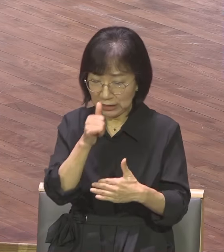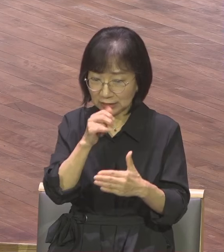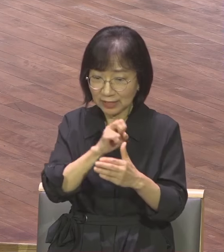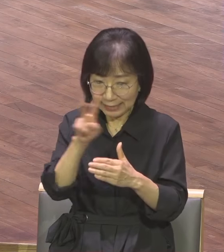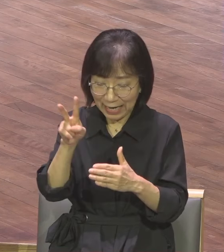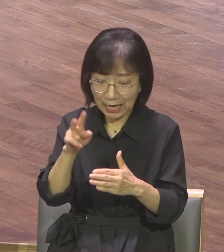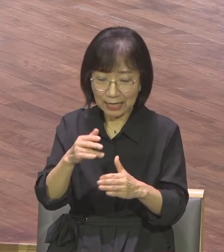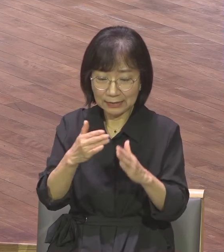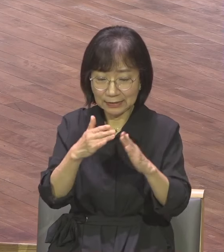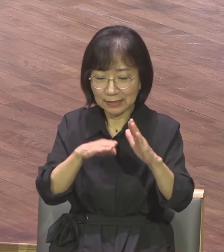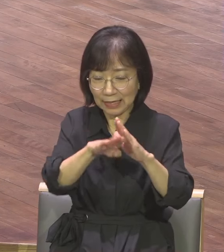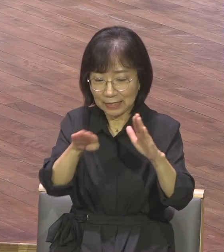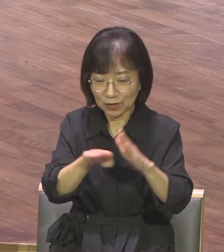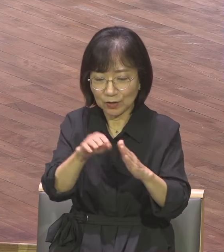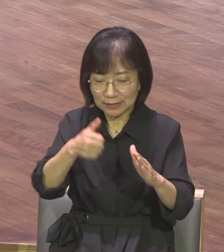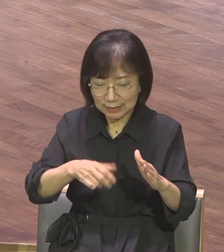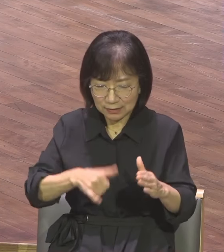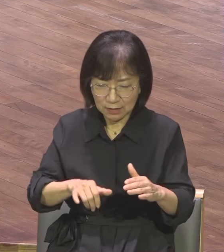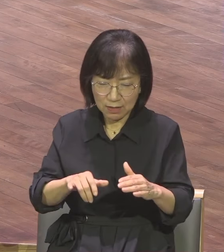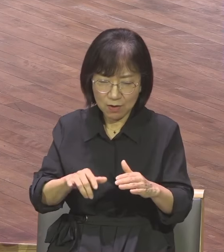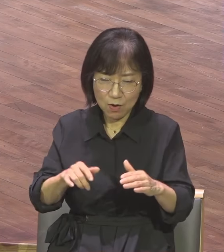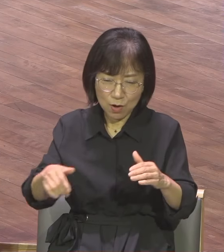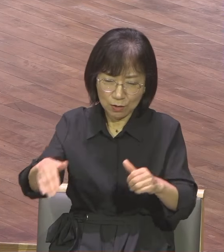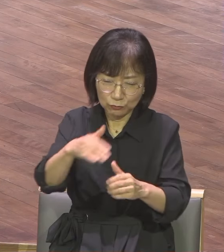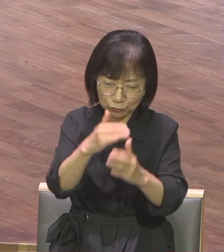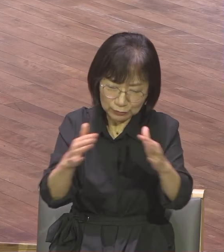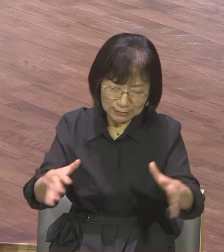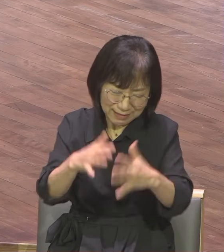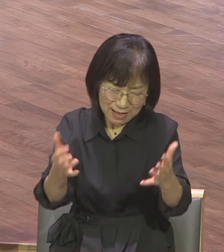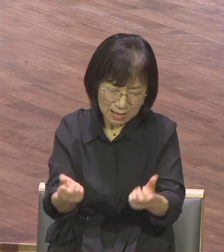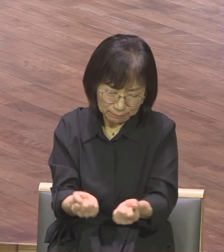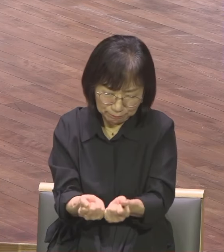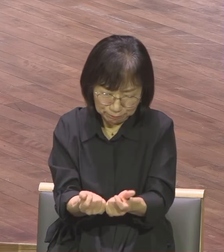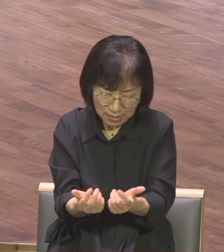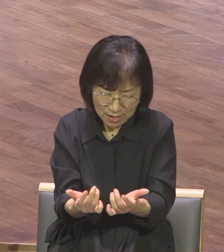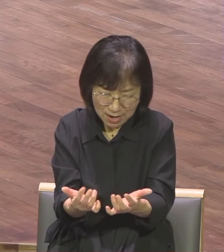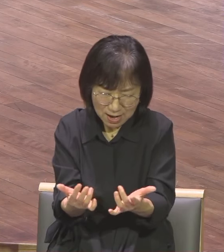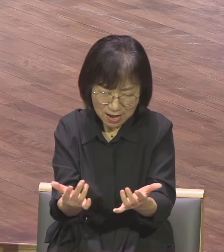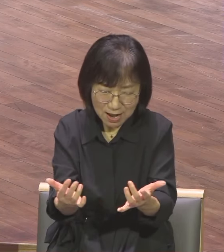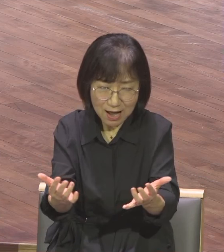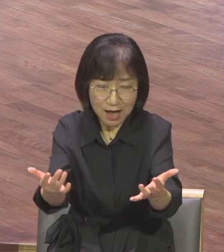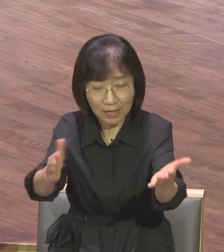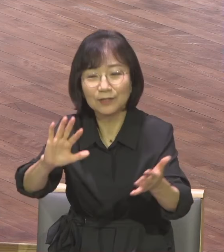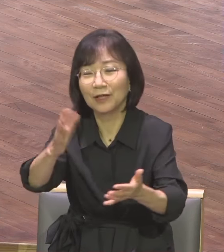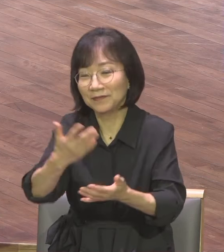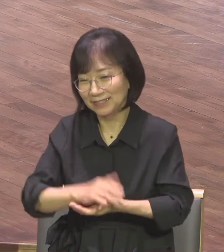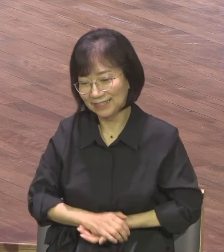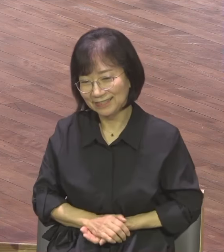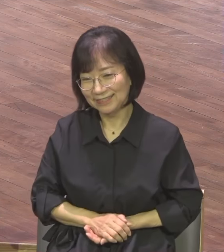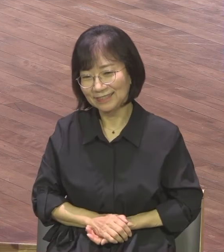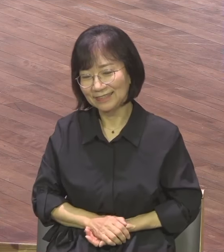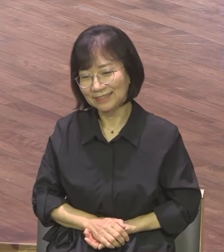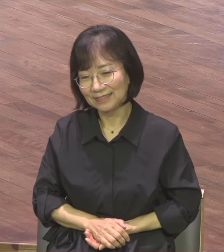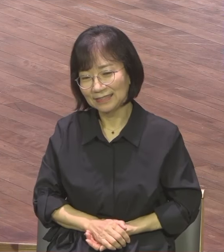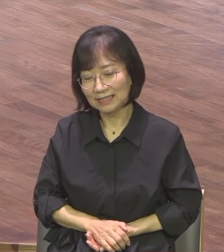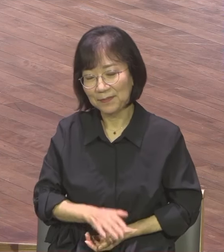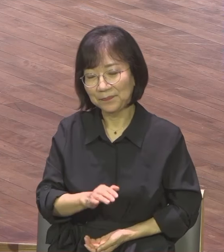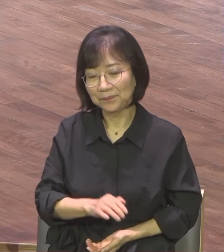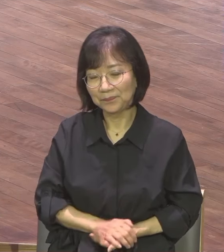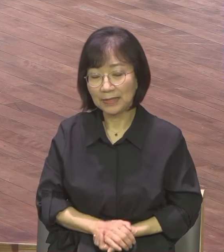하나 우리에게 불이 이마하게 아주 없어서 그래 예수님이 되면 복받는다는 표현이 아니라 예수님이